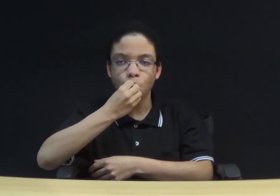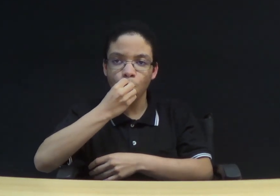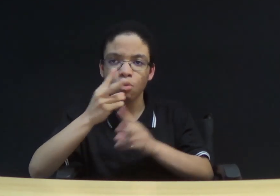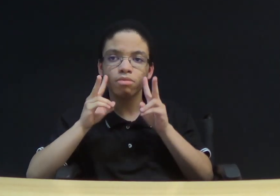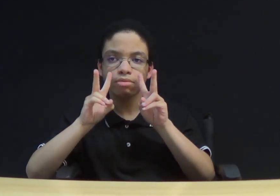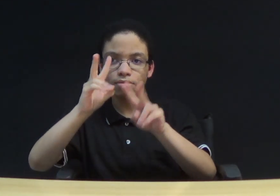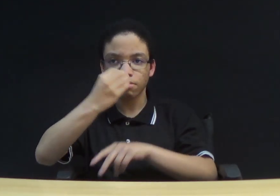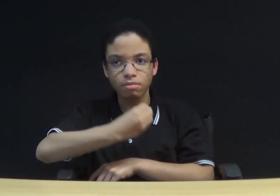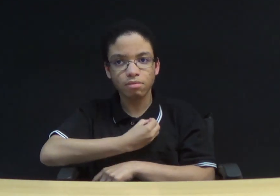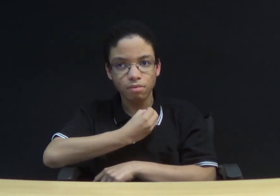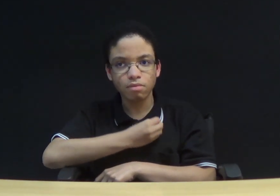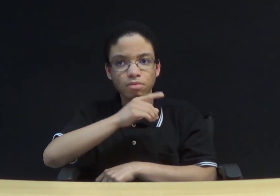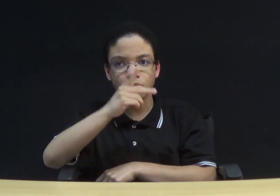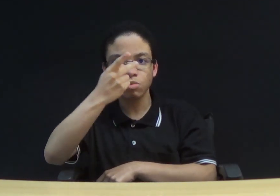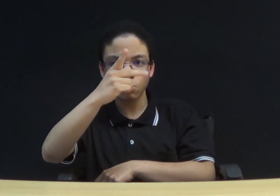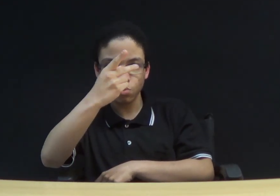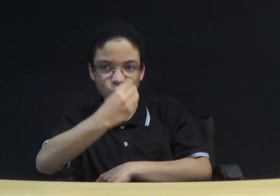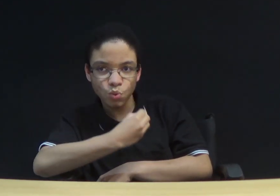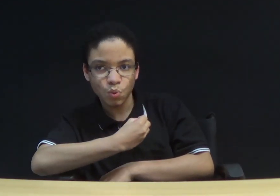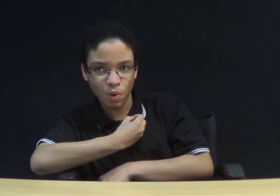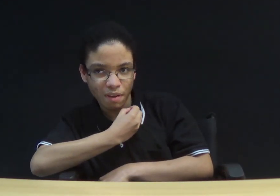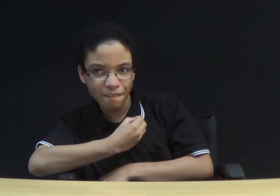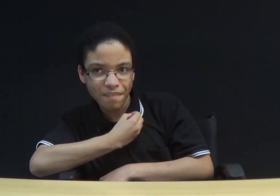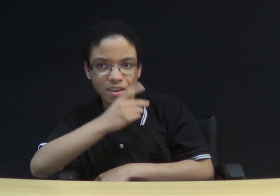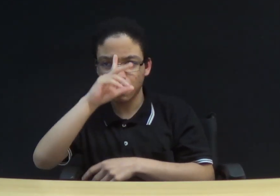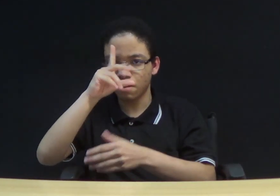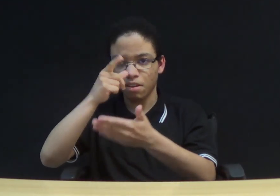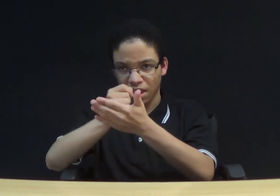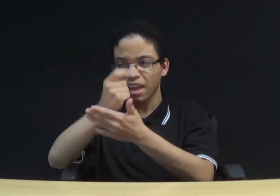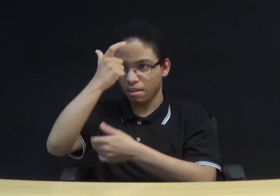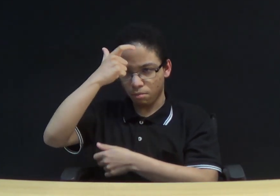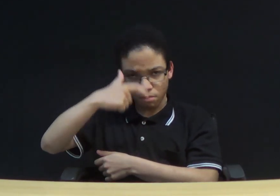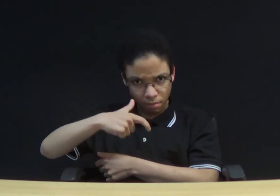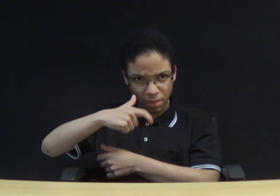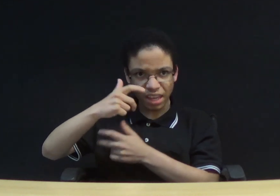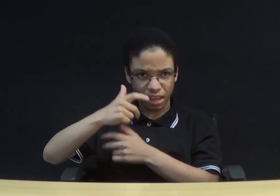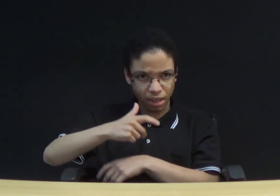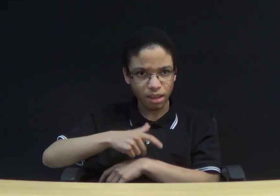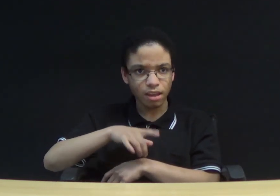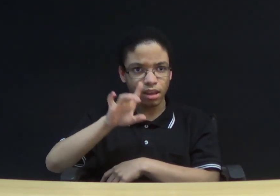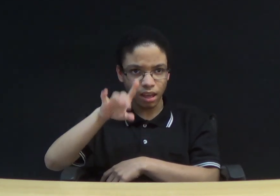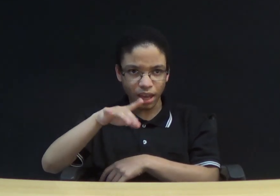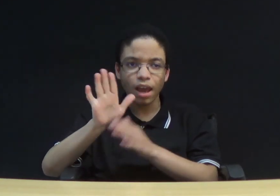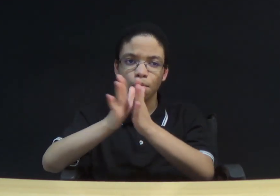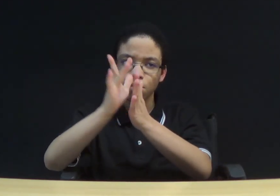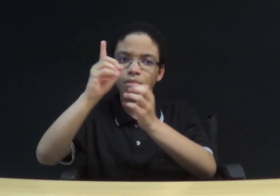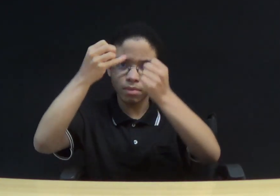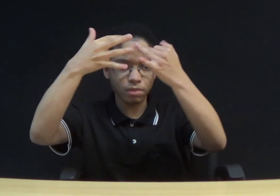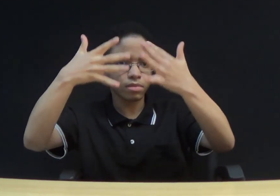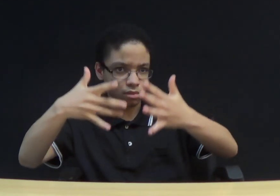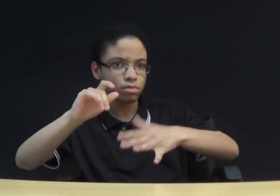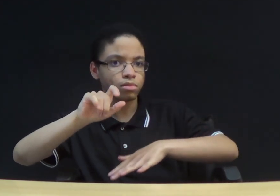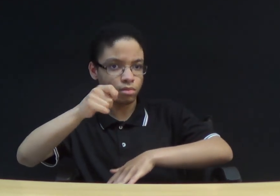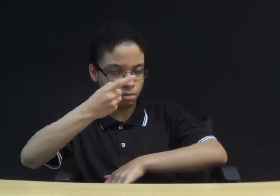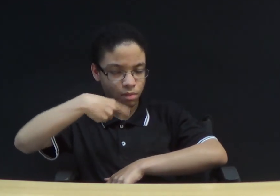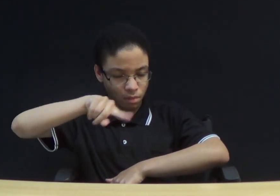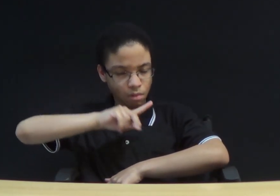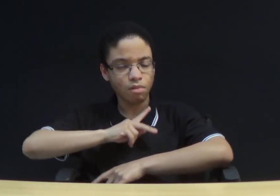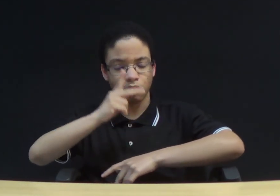Seus atos correspondem a quem você diz ser? A Bíblia nos ensina como devemos agir, sendo um referencial para os